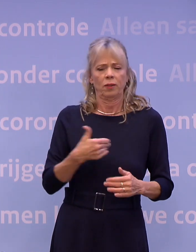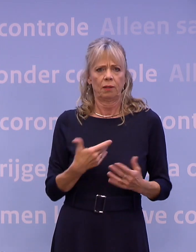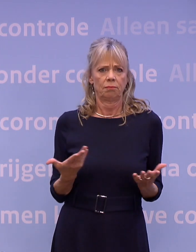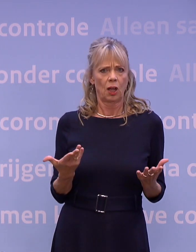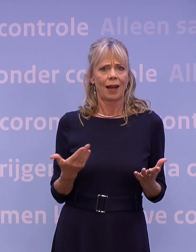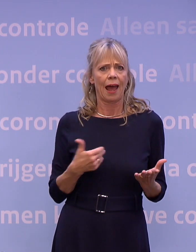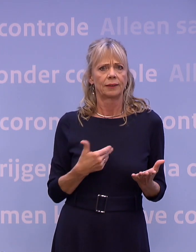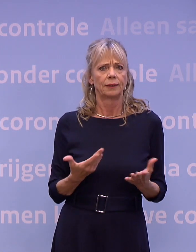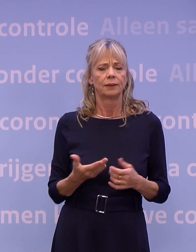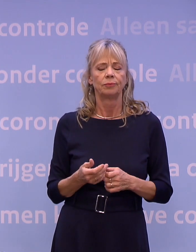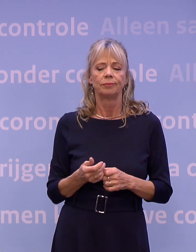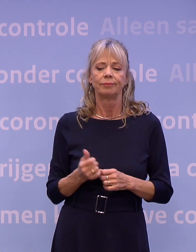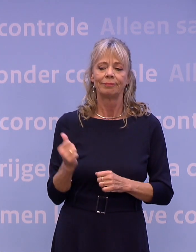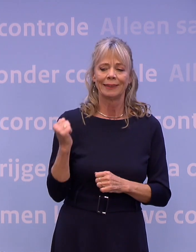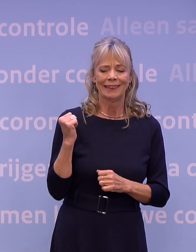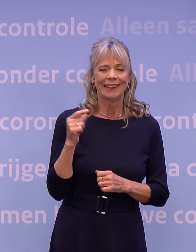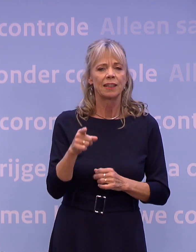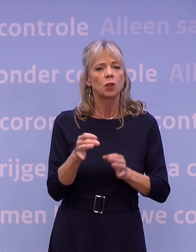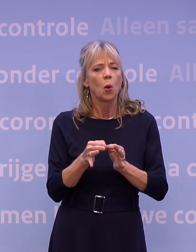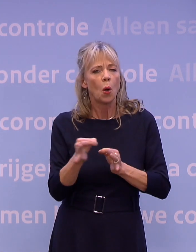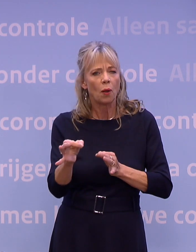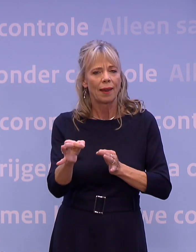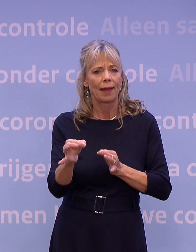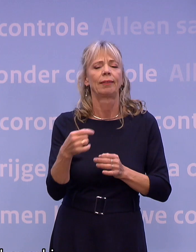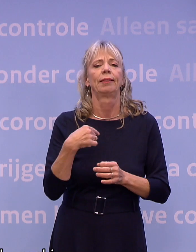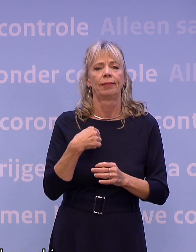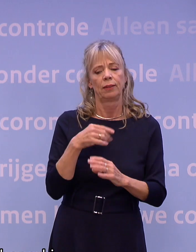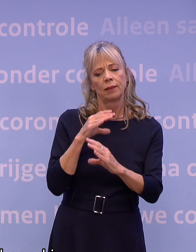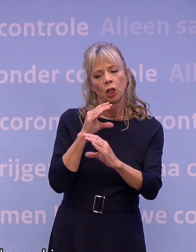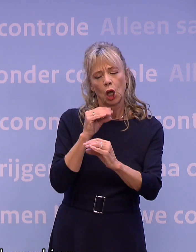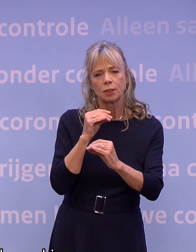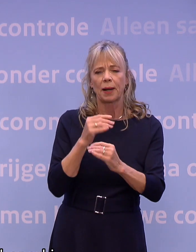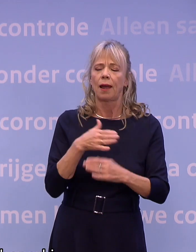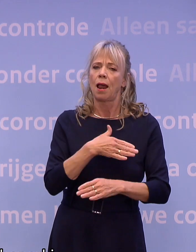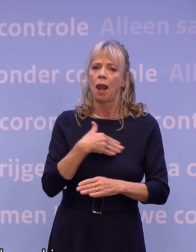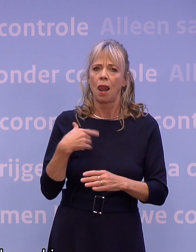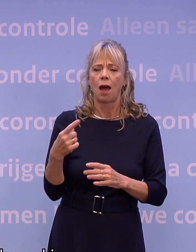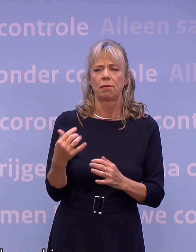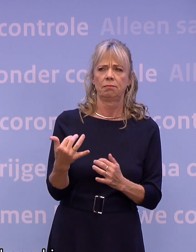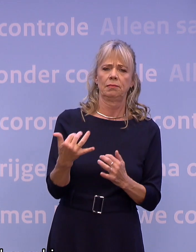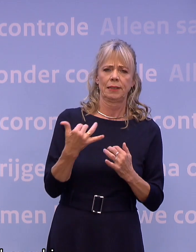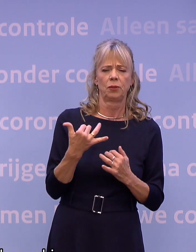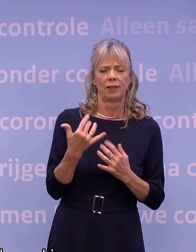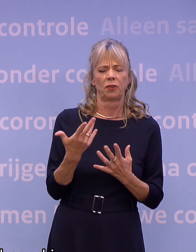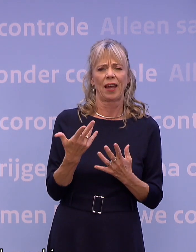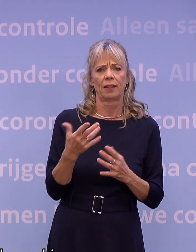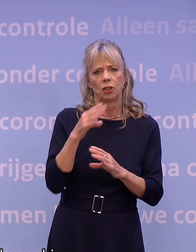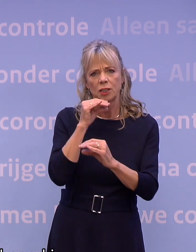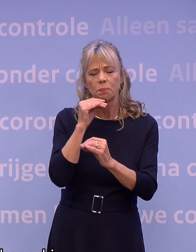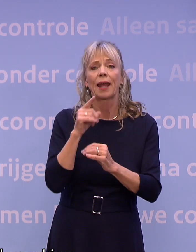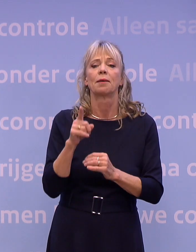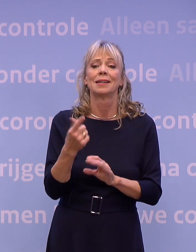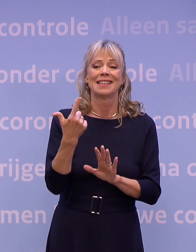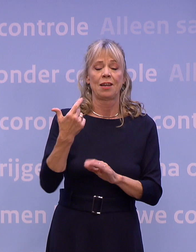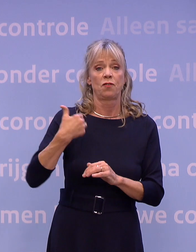Gisteren had ik online een lang en indrukwekkend gesprek met zeven mensen met een beperking of een chronische aandoening.